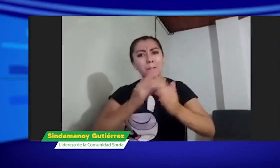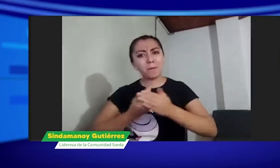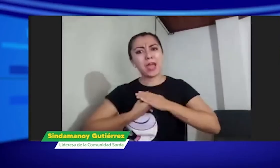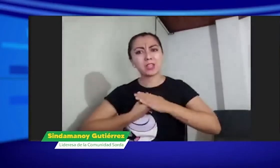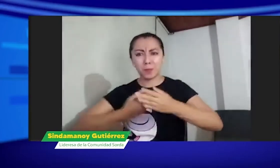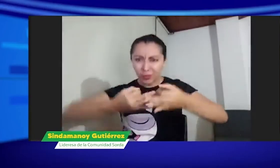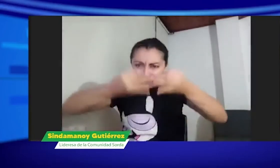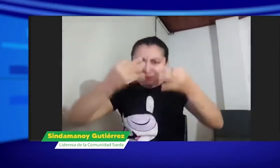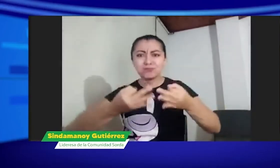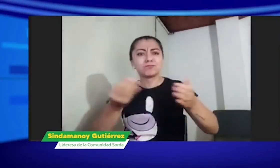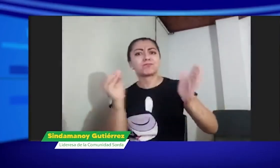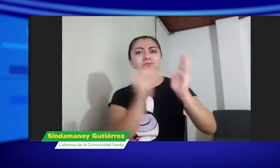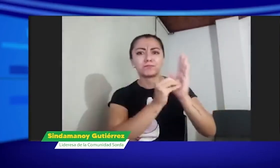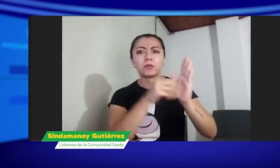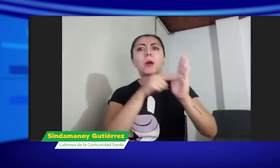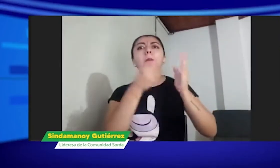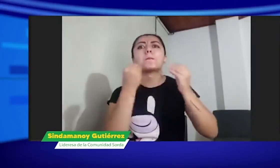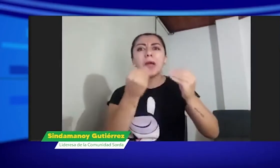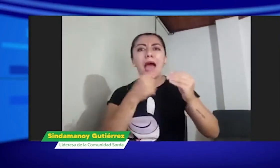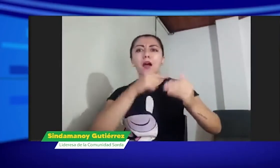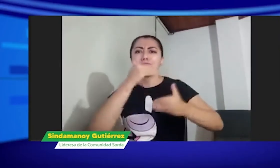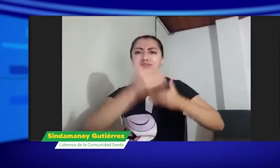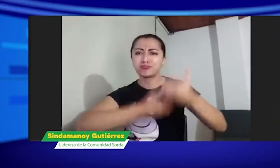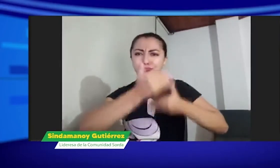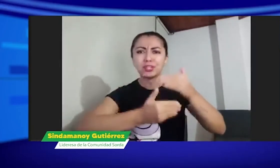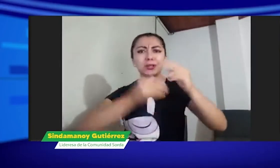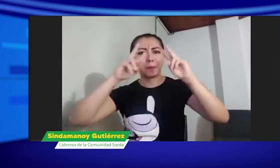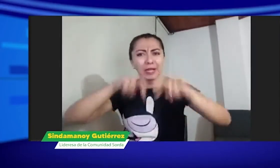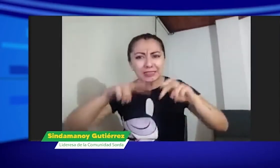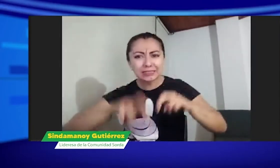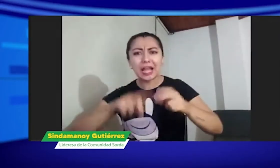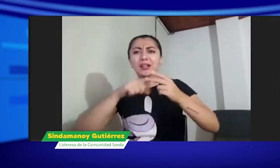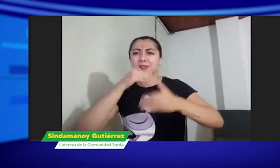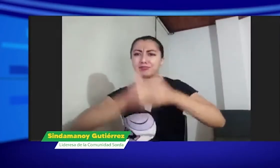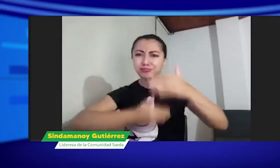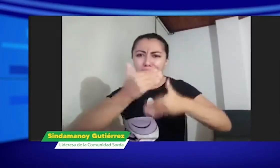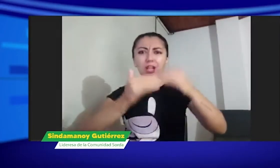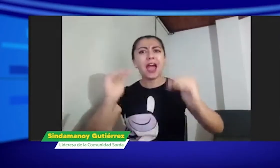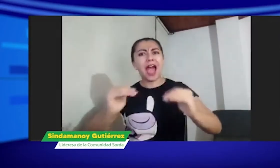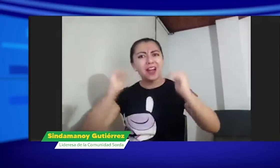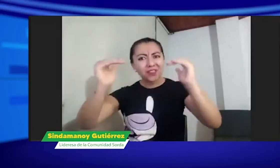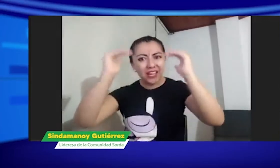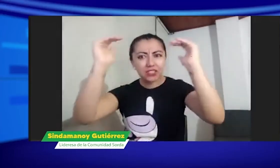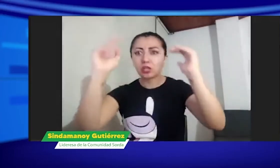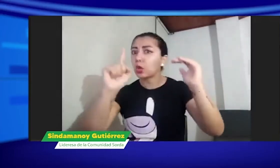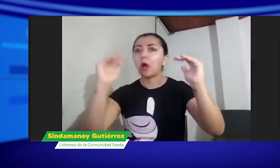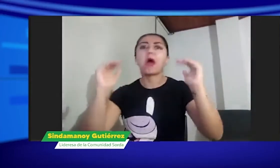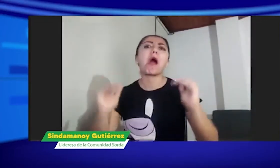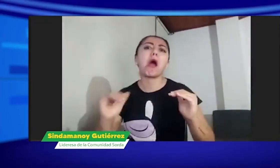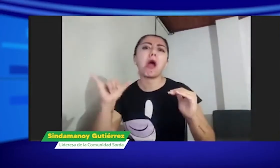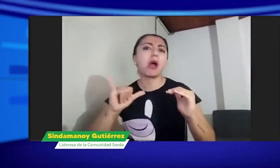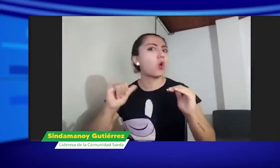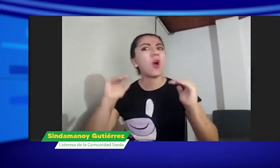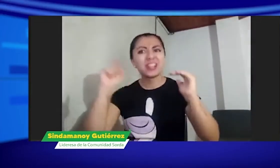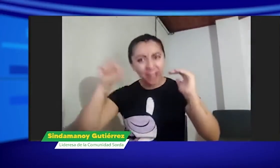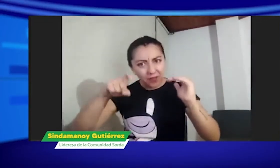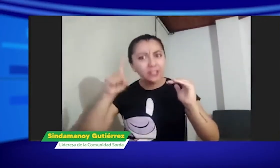y poder que esté establecido en un documento, en una ley, que es un